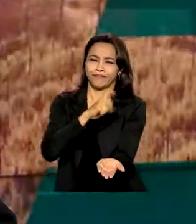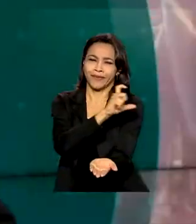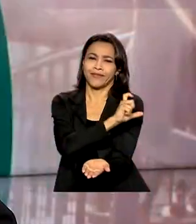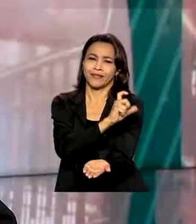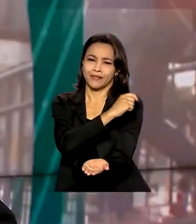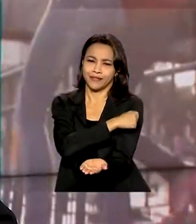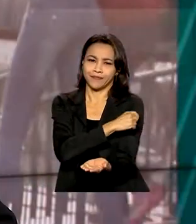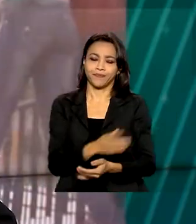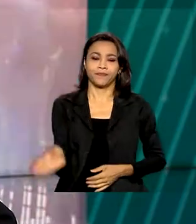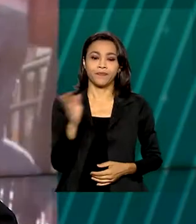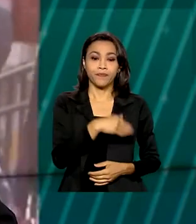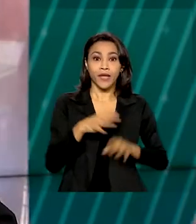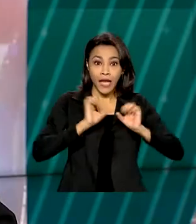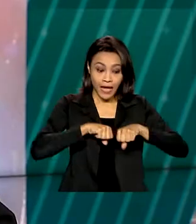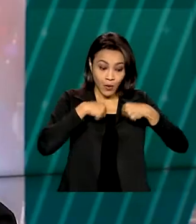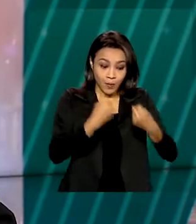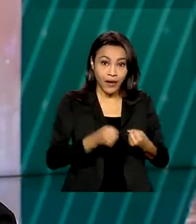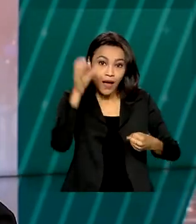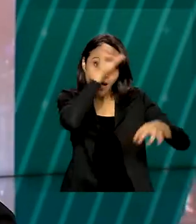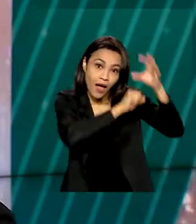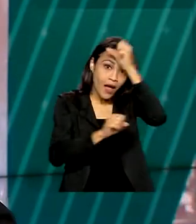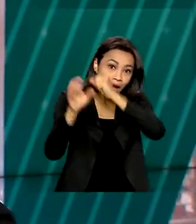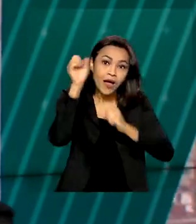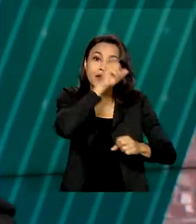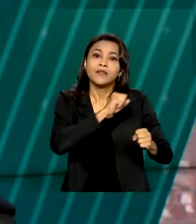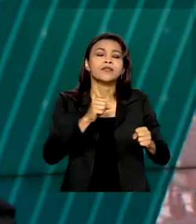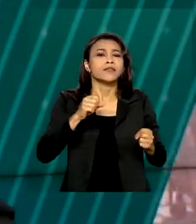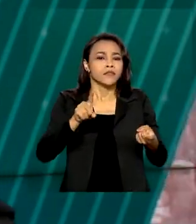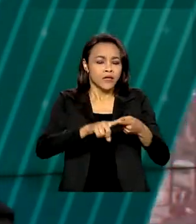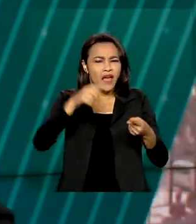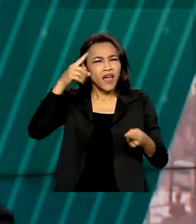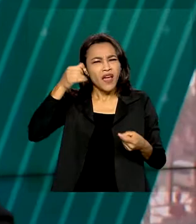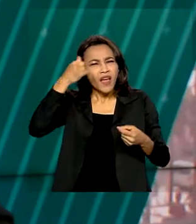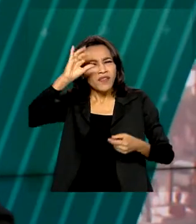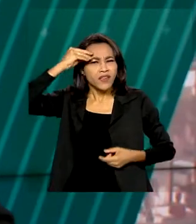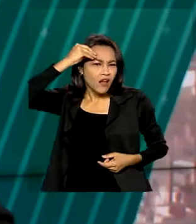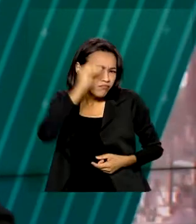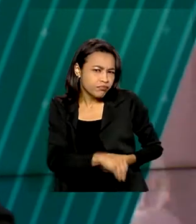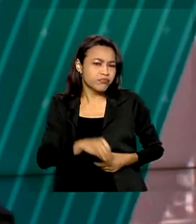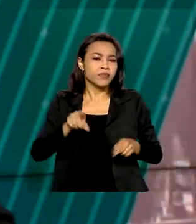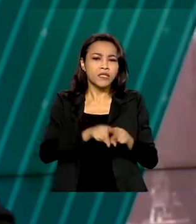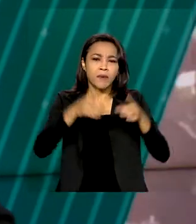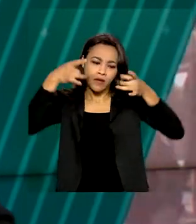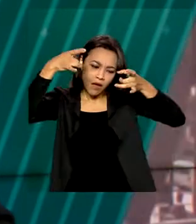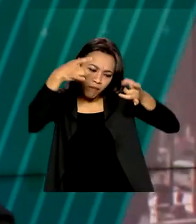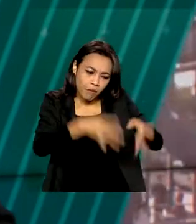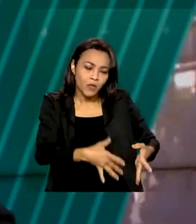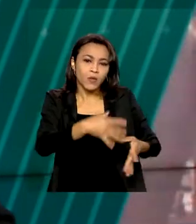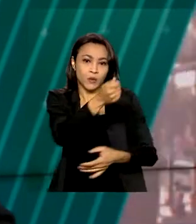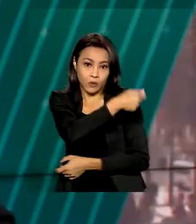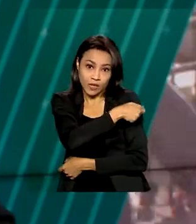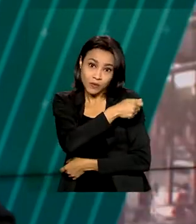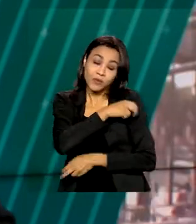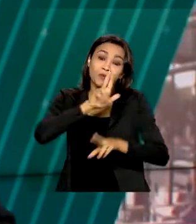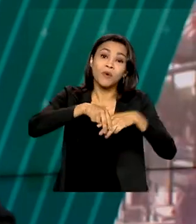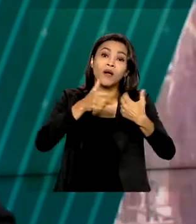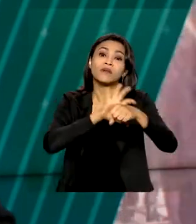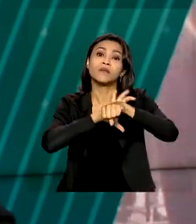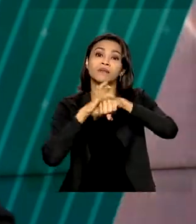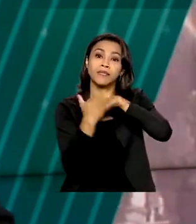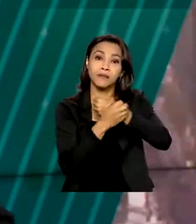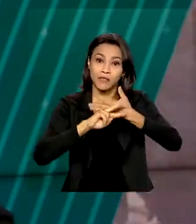Recuperar a aprendizagem dos estudantes do ensino básico, combater a evasão e o abandono escolar dos alunos afetados pela pandemia.